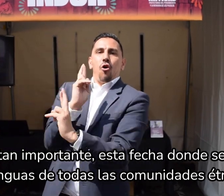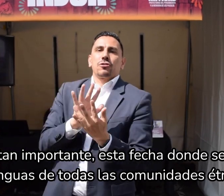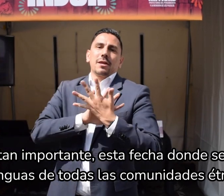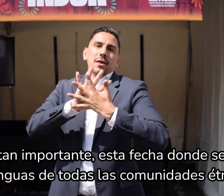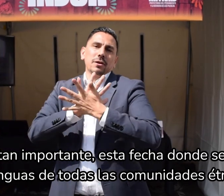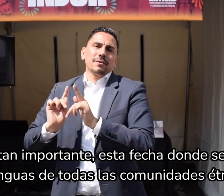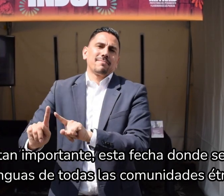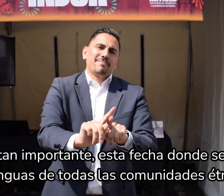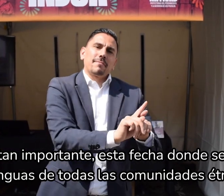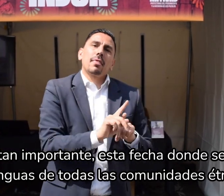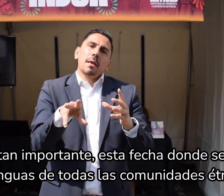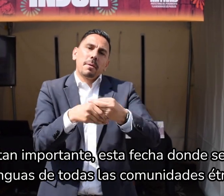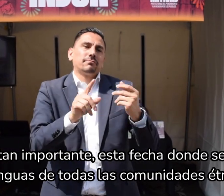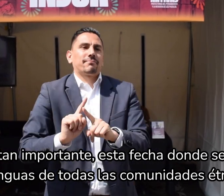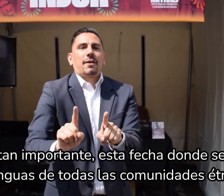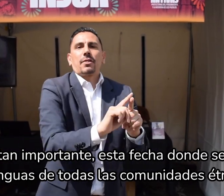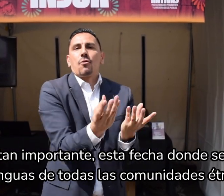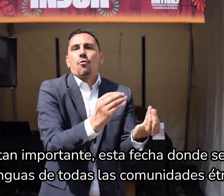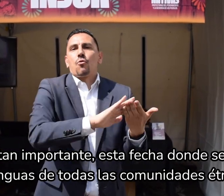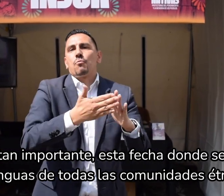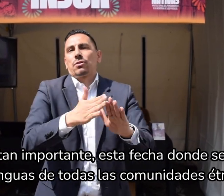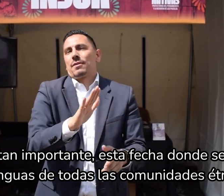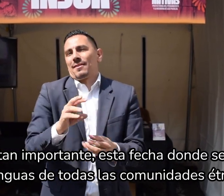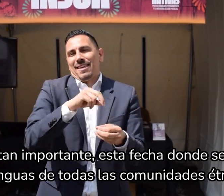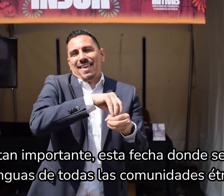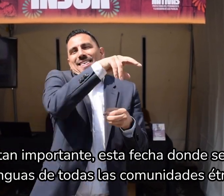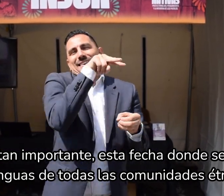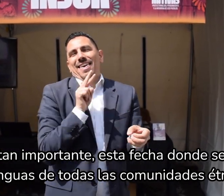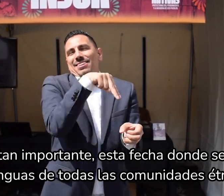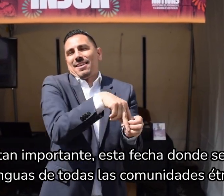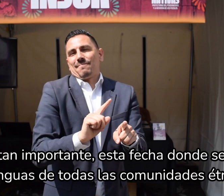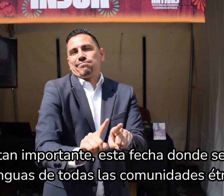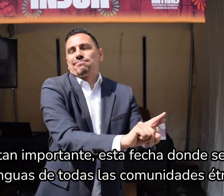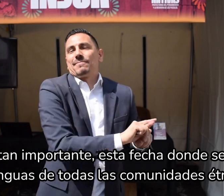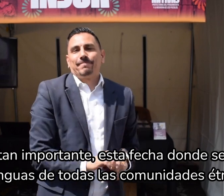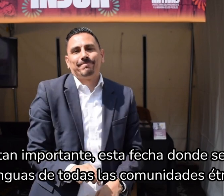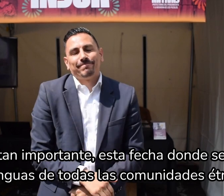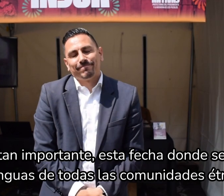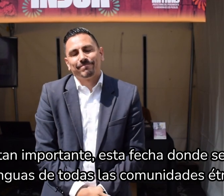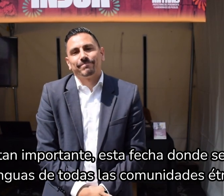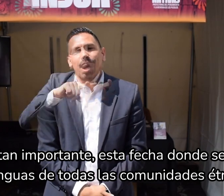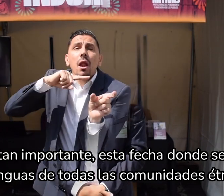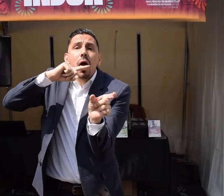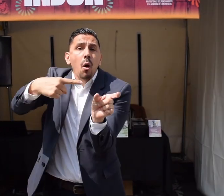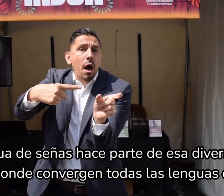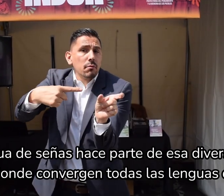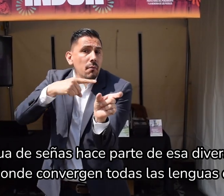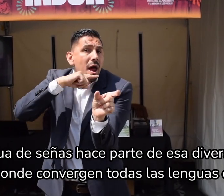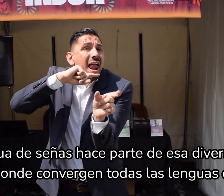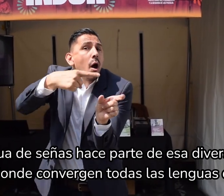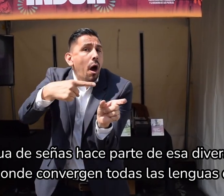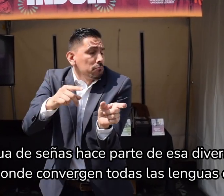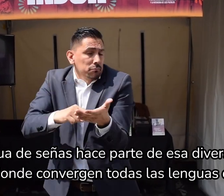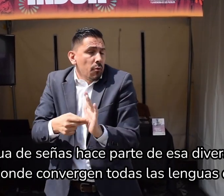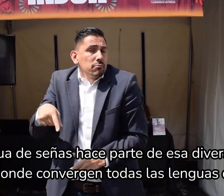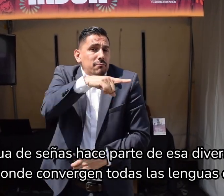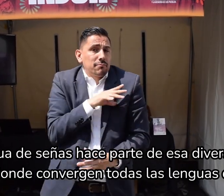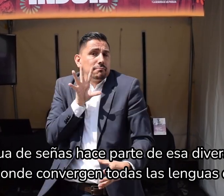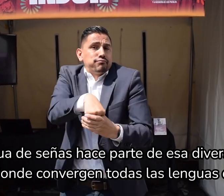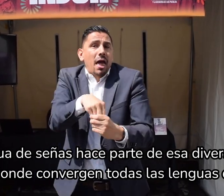importante, esta fecha, donde se reconoce a las lenguas de todas las comunidades étnicas. La lengua de señas hace parte de esa diversidad